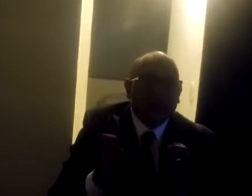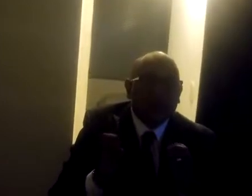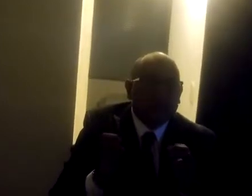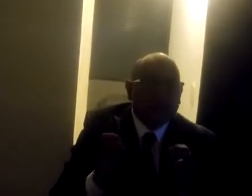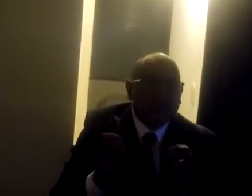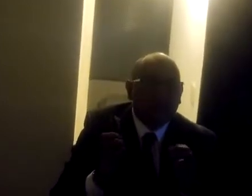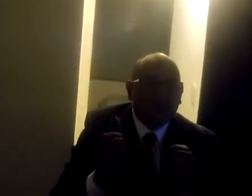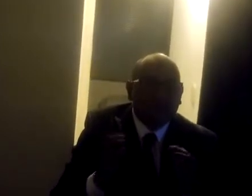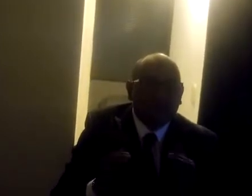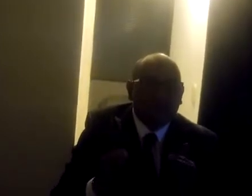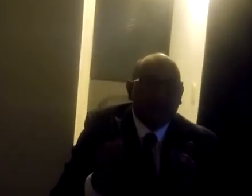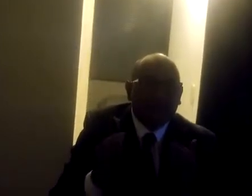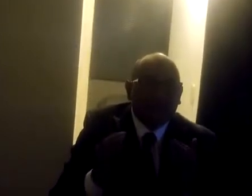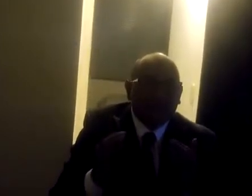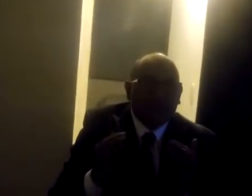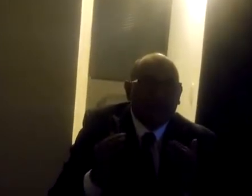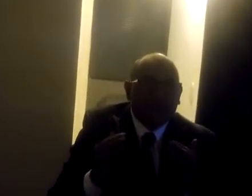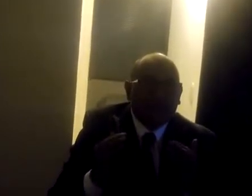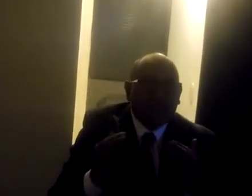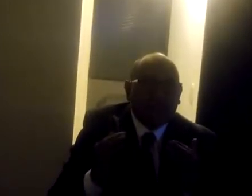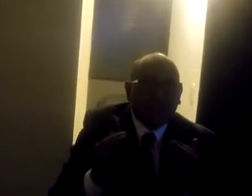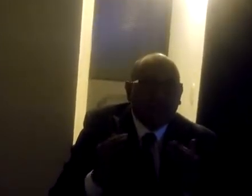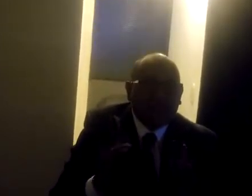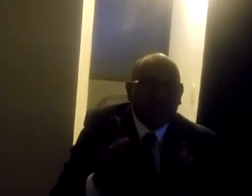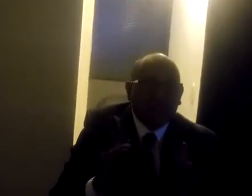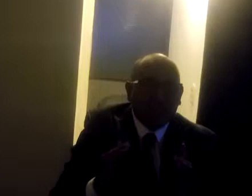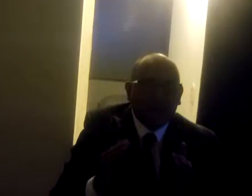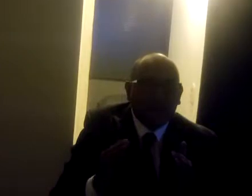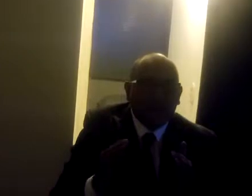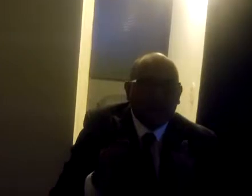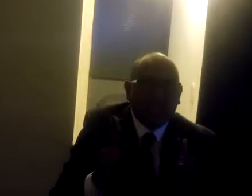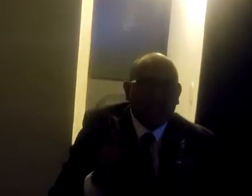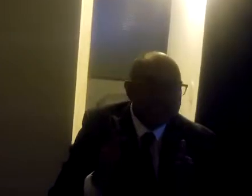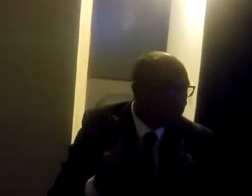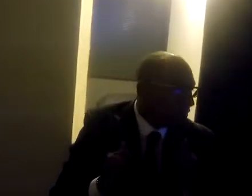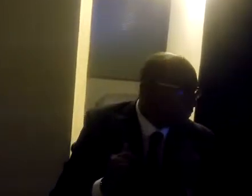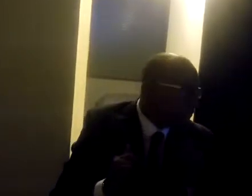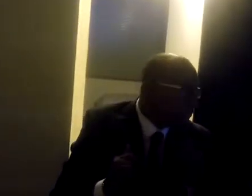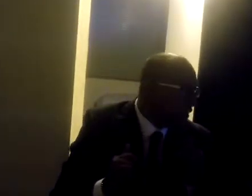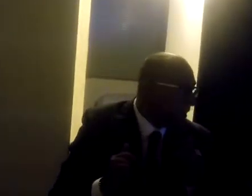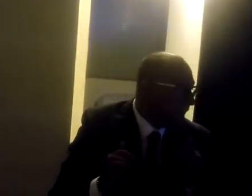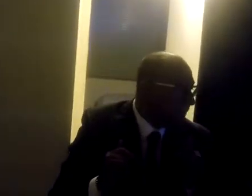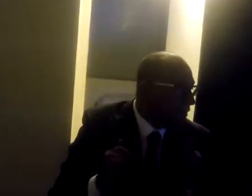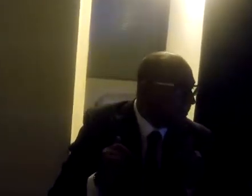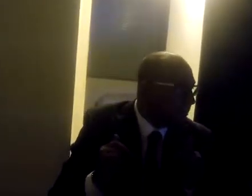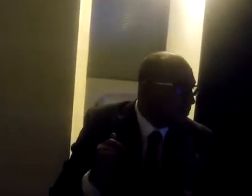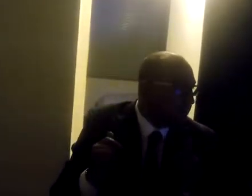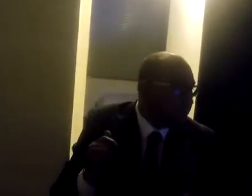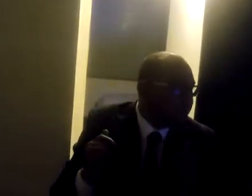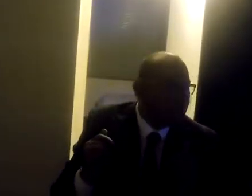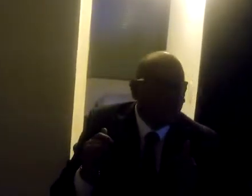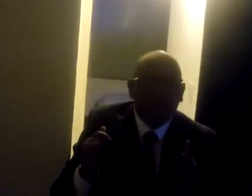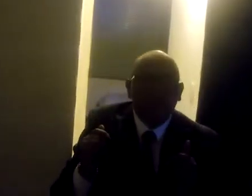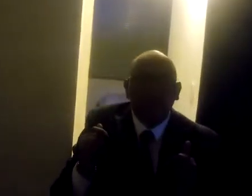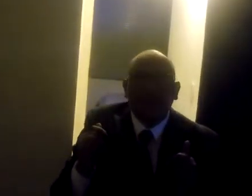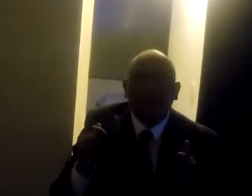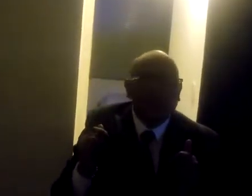esto un sistema que pretendía frenar los cambios y la inflación. En 1993 crea un mercado único